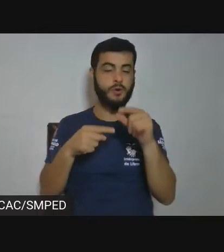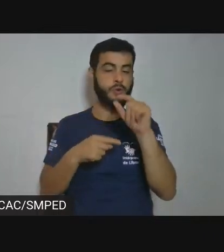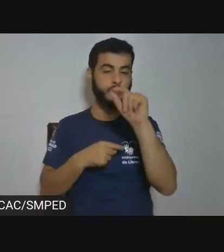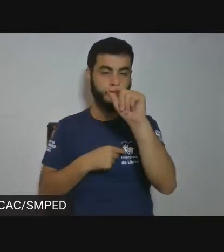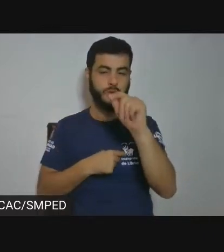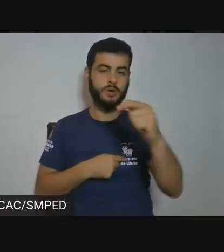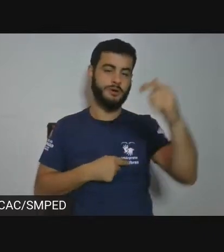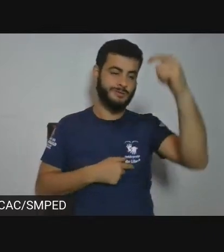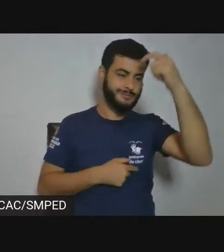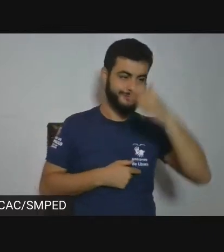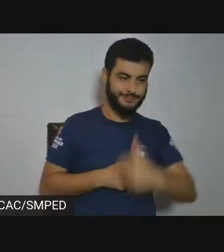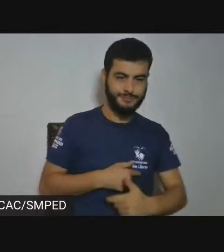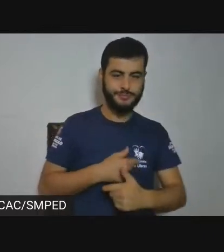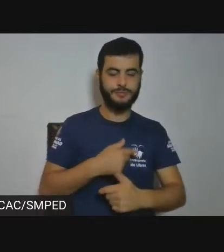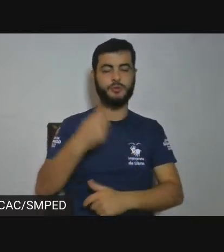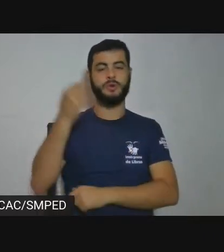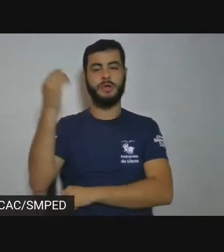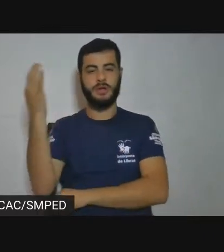seria a crise